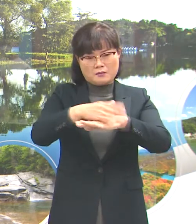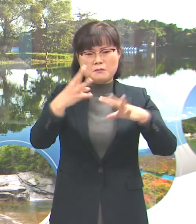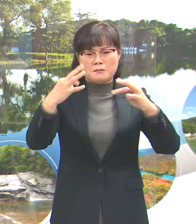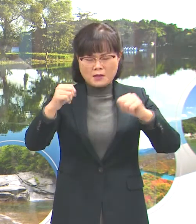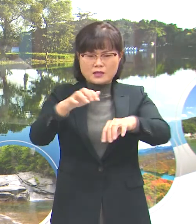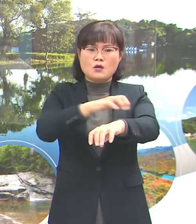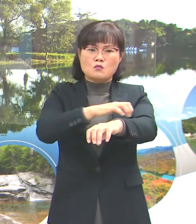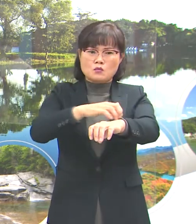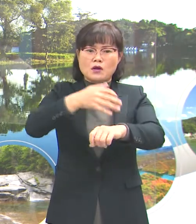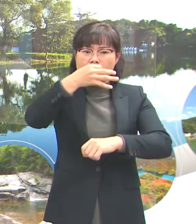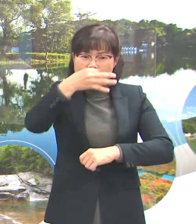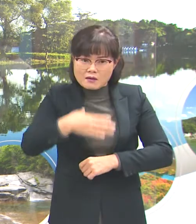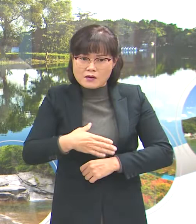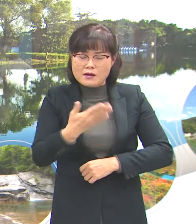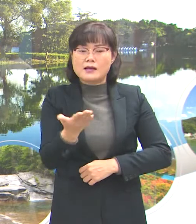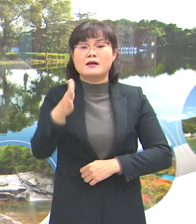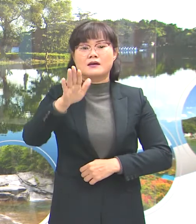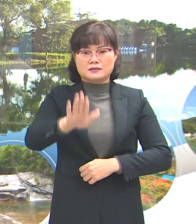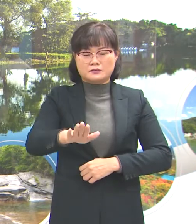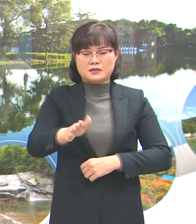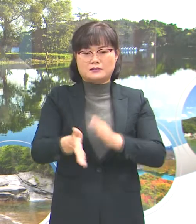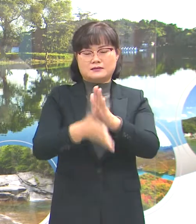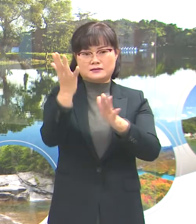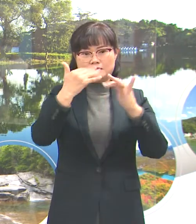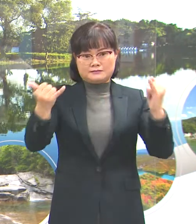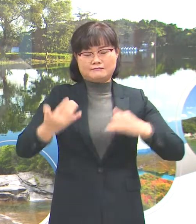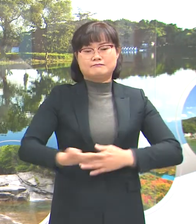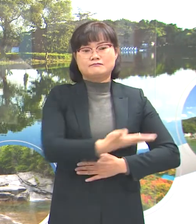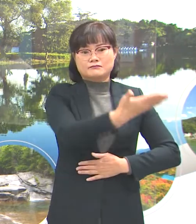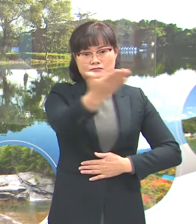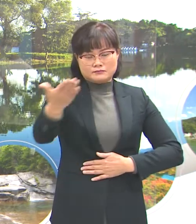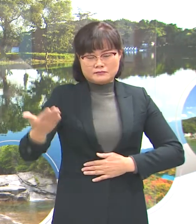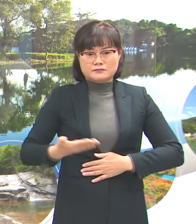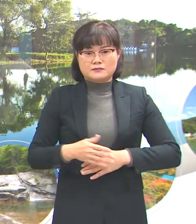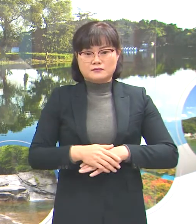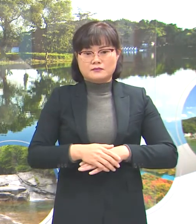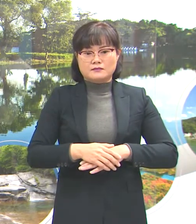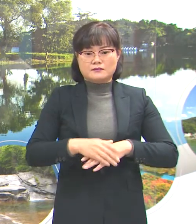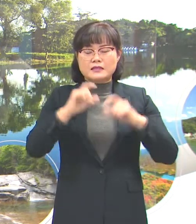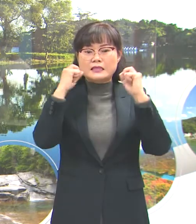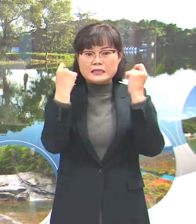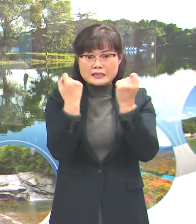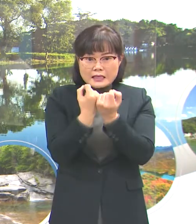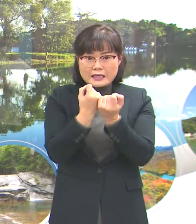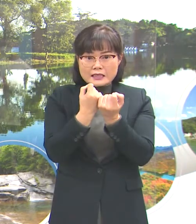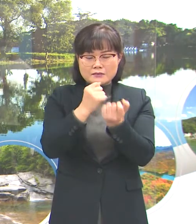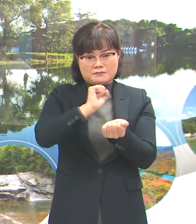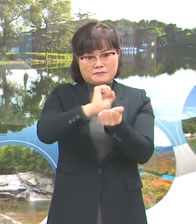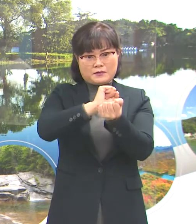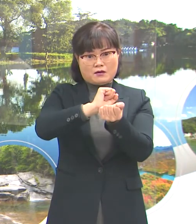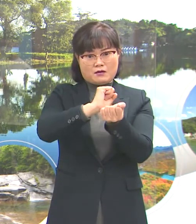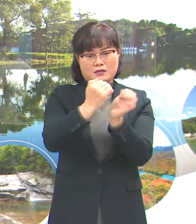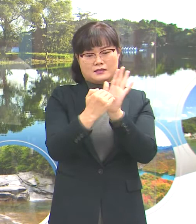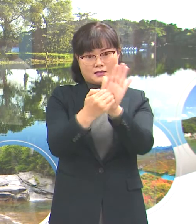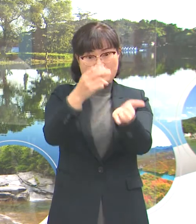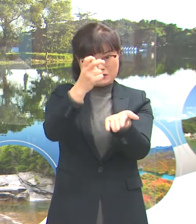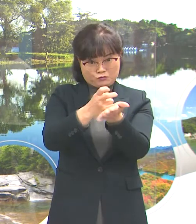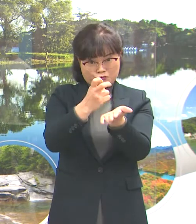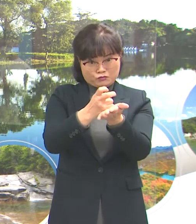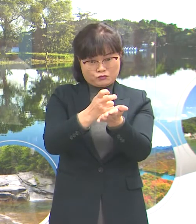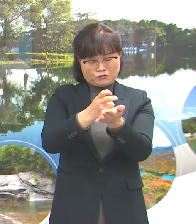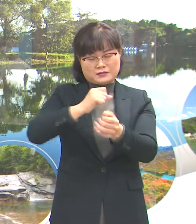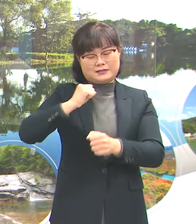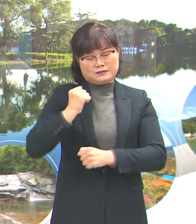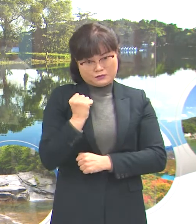불편하고 힘드시겠지만 시민 여러분께서도 개인 방역수칙 준수와 사회적